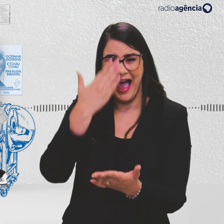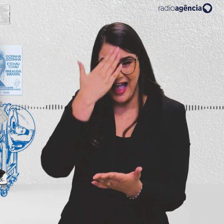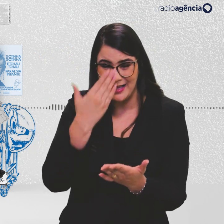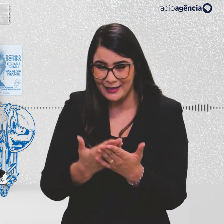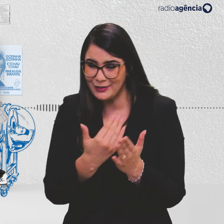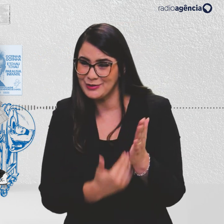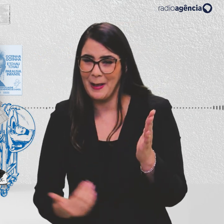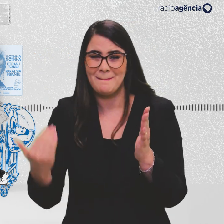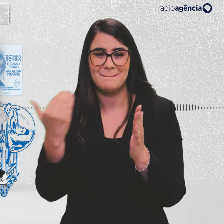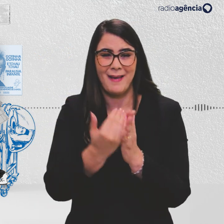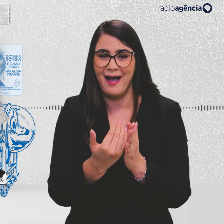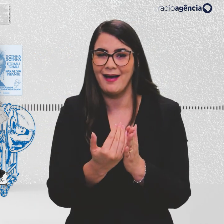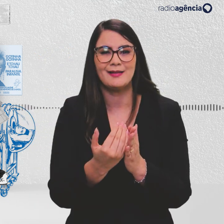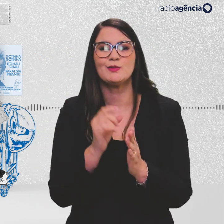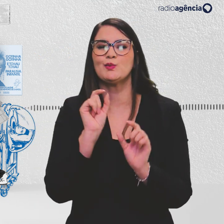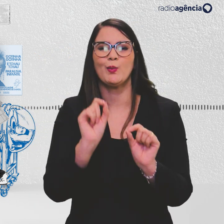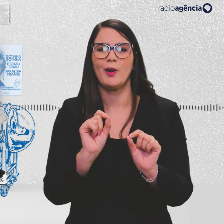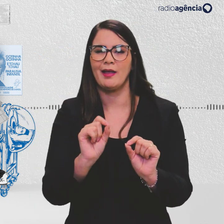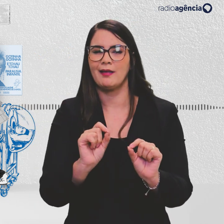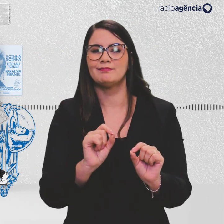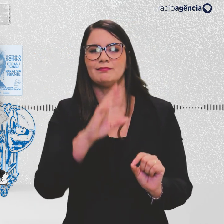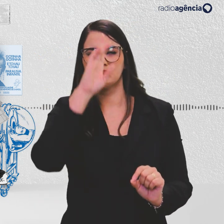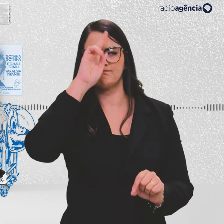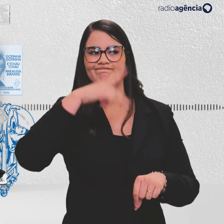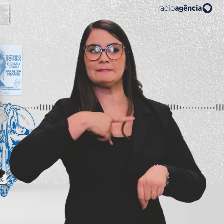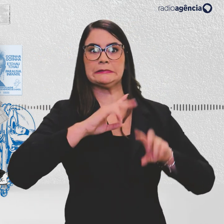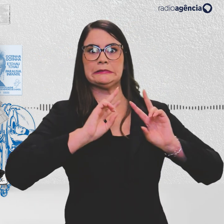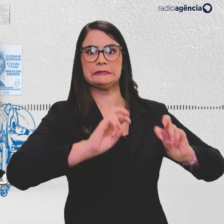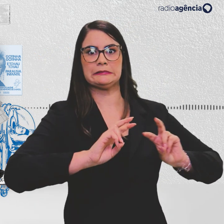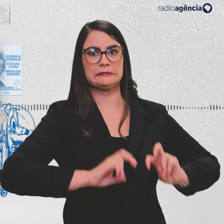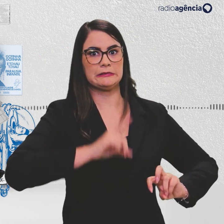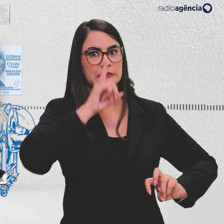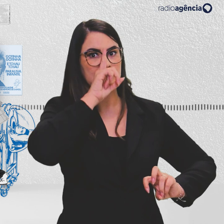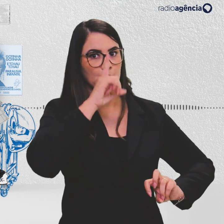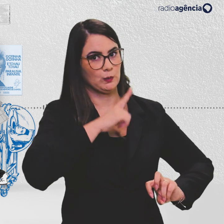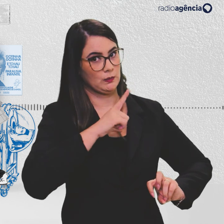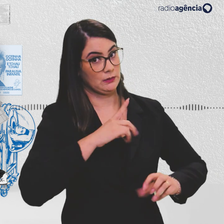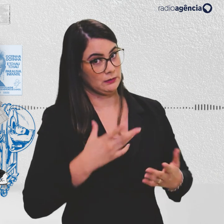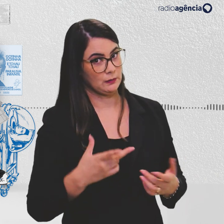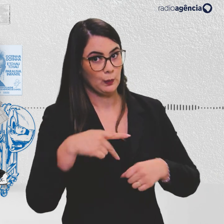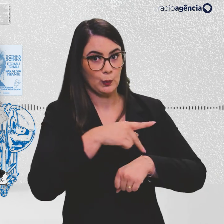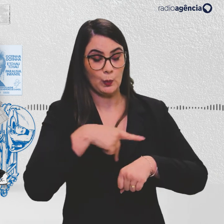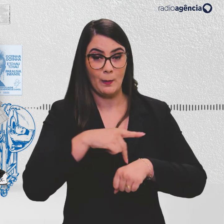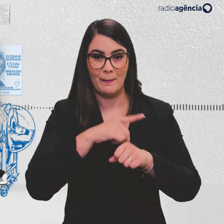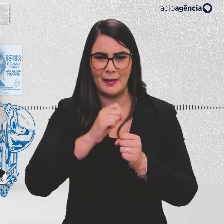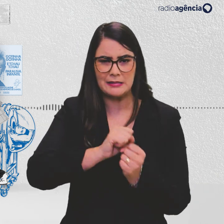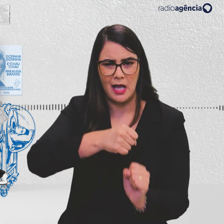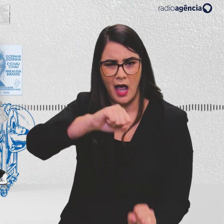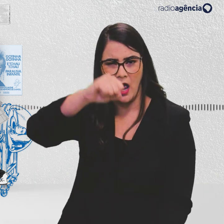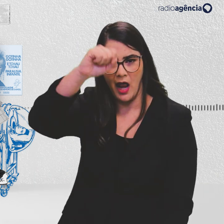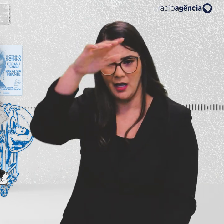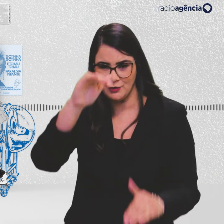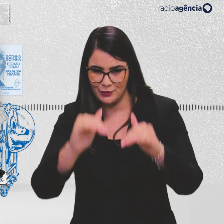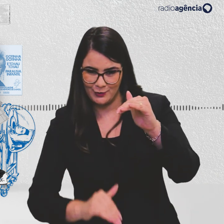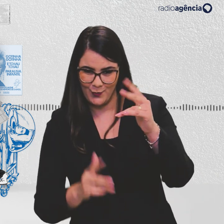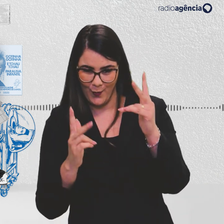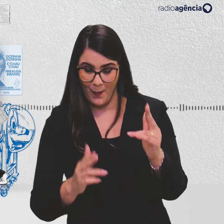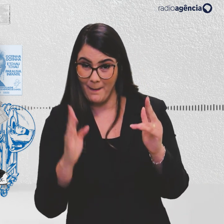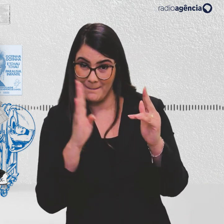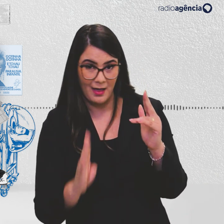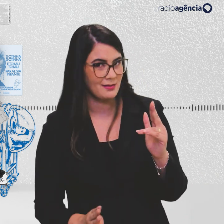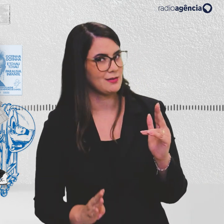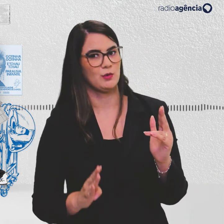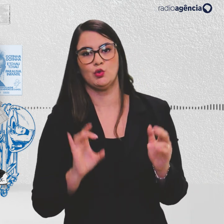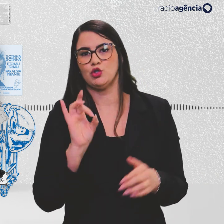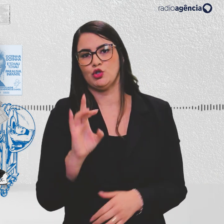favor da vacinação do que a alta percepção de risco. Mas em um país tão grande e desigual como o Brasil, isso não é